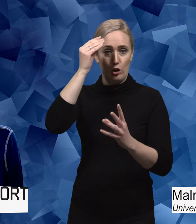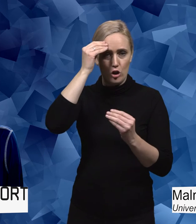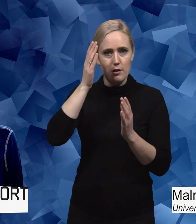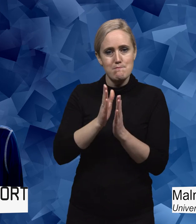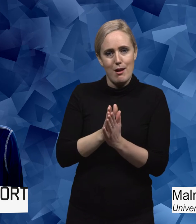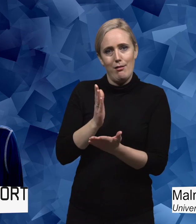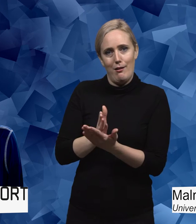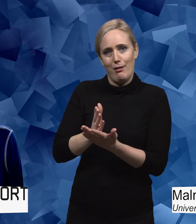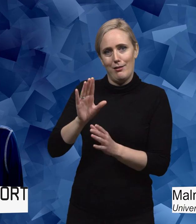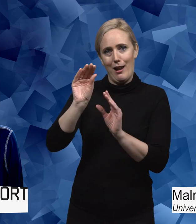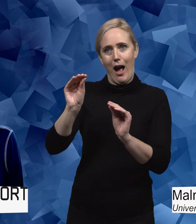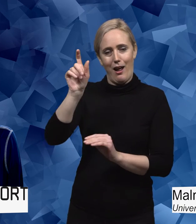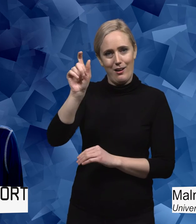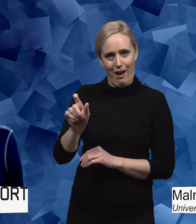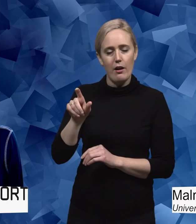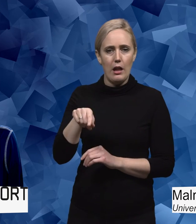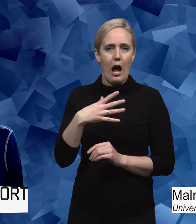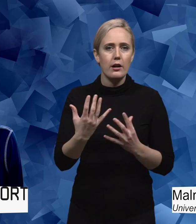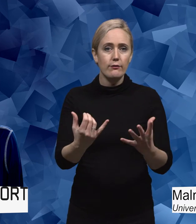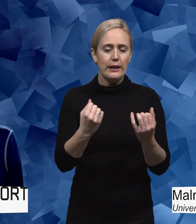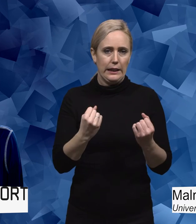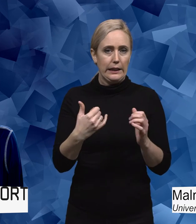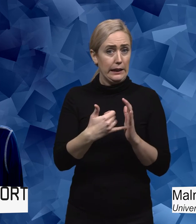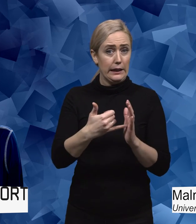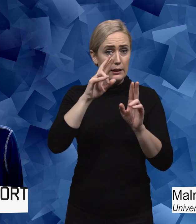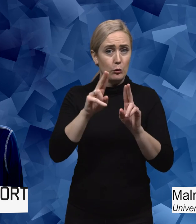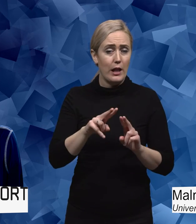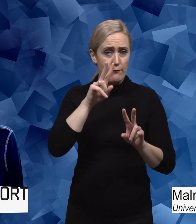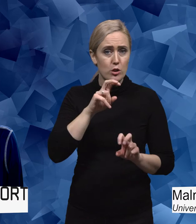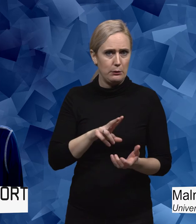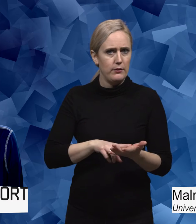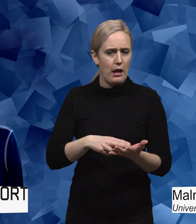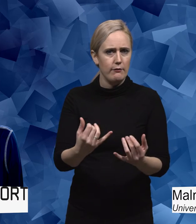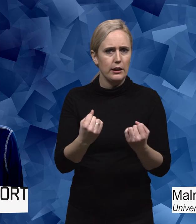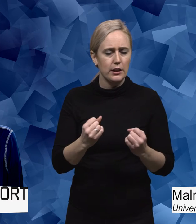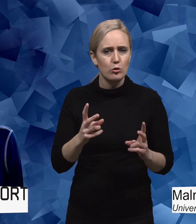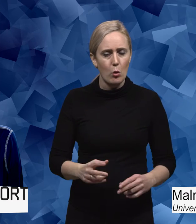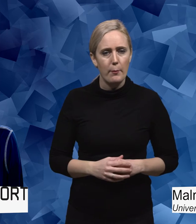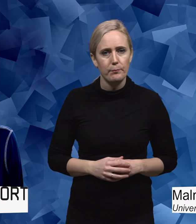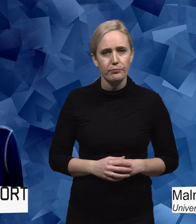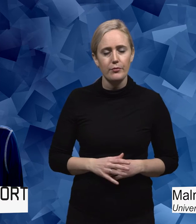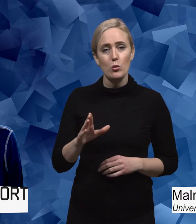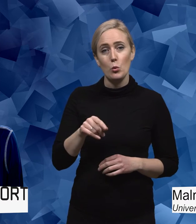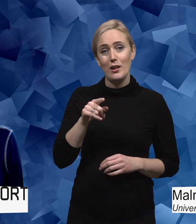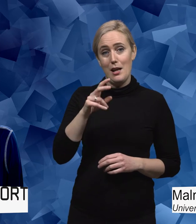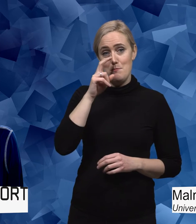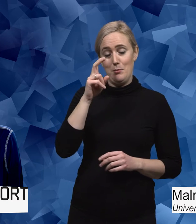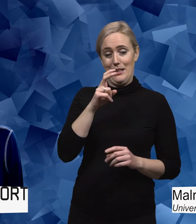lärare framhålls som väldigt viktigt i internationell forskning. När det här perspektivet pliktskyldigt tas upp i ett